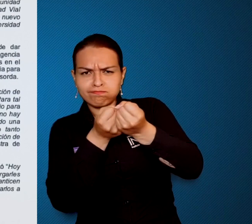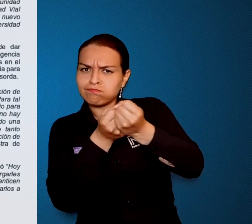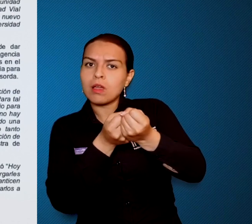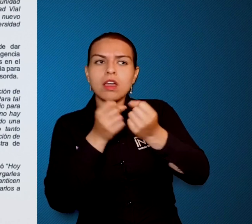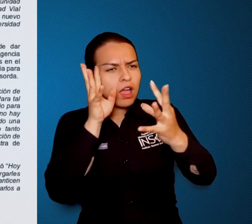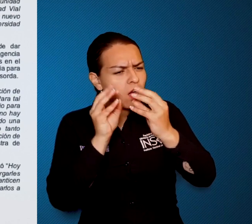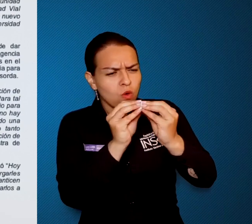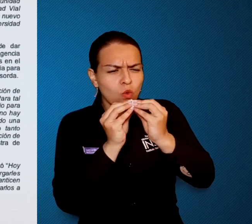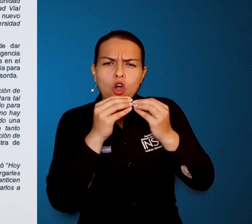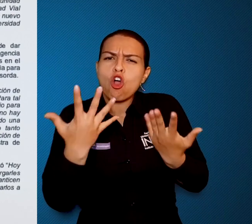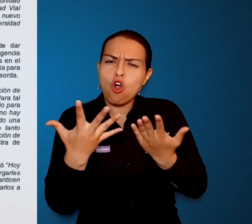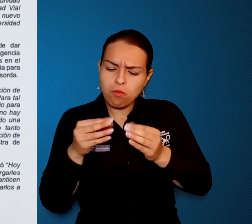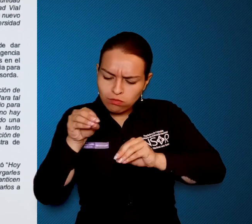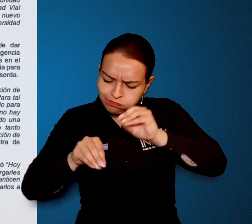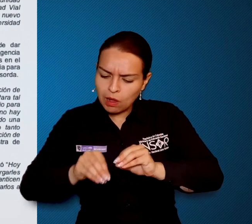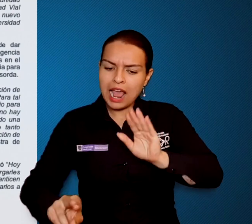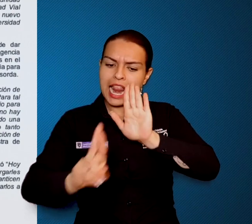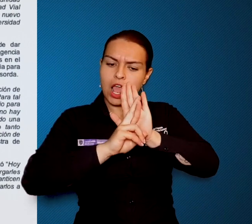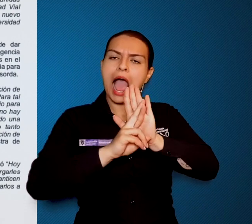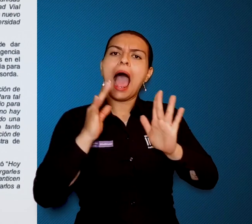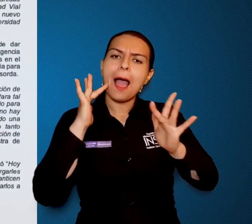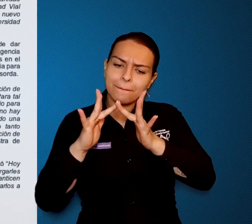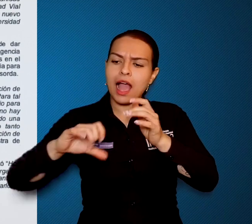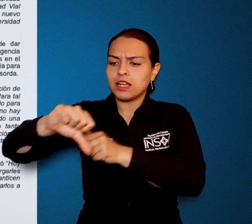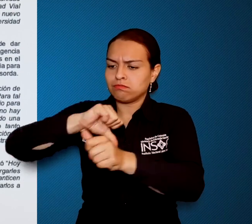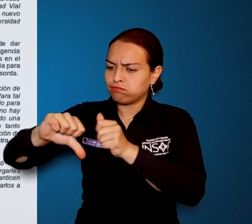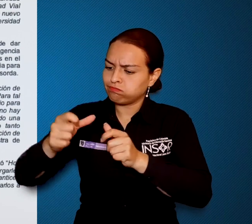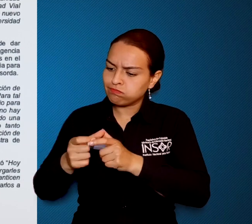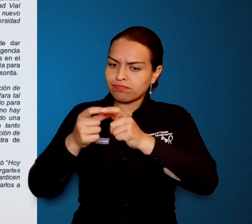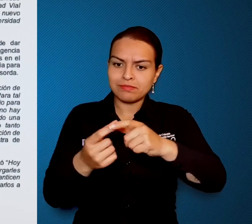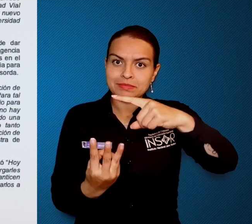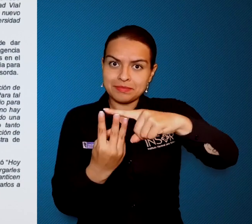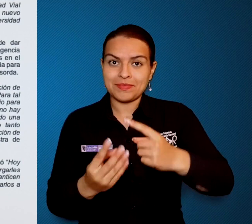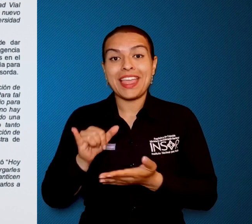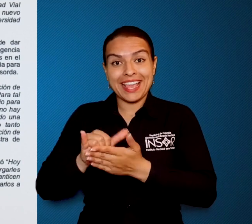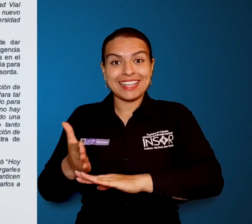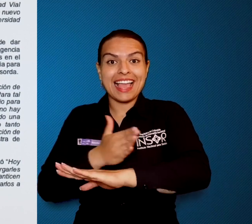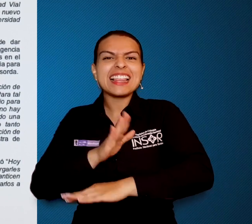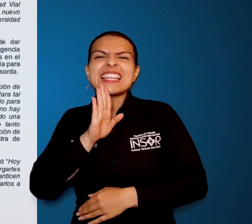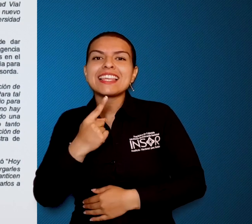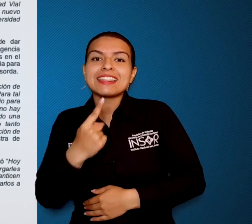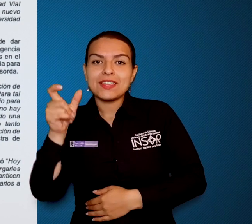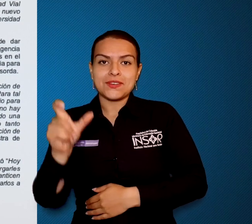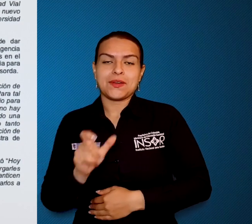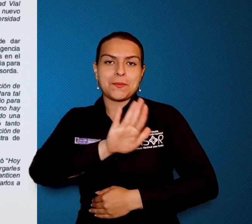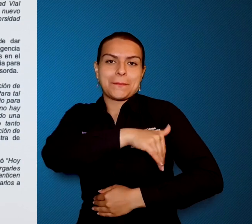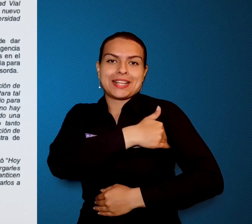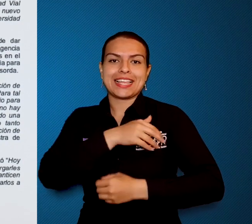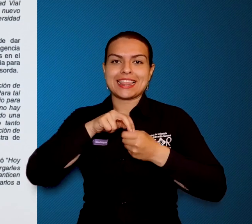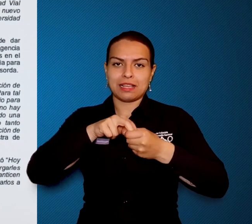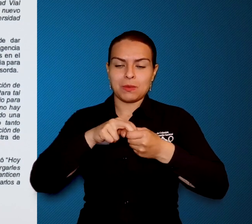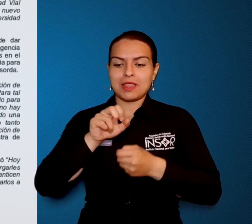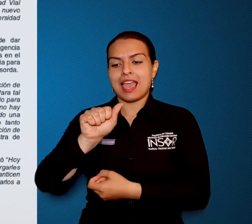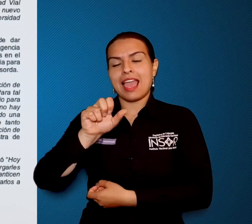cartera apoyando de forma conjunta la construcción de una resolución que regule los trámites correspondientes. Así dijo